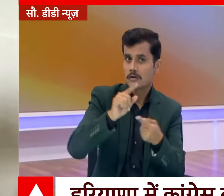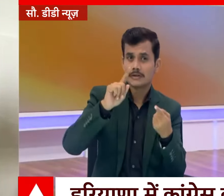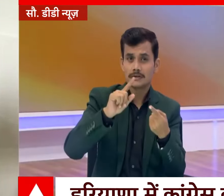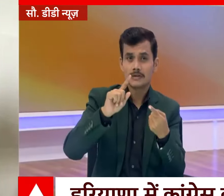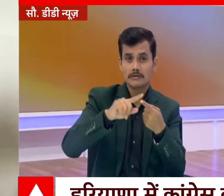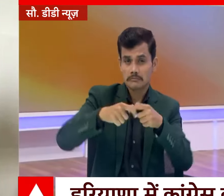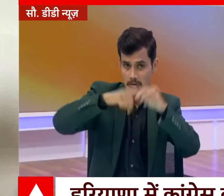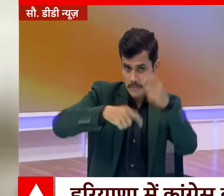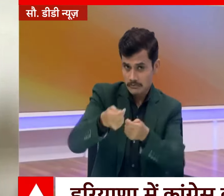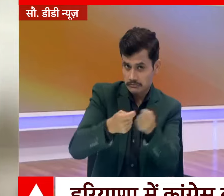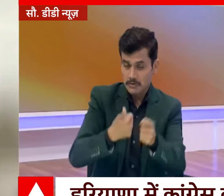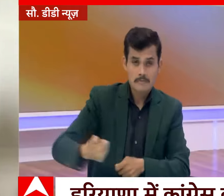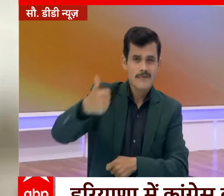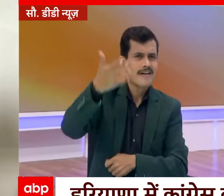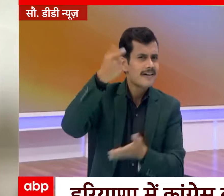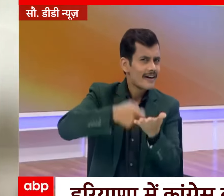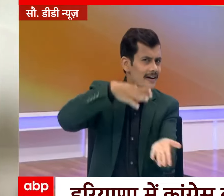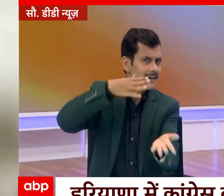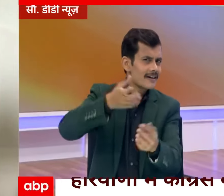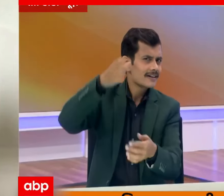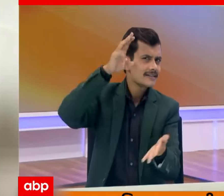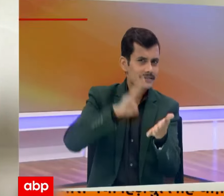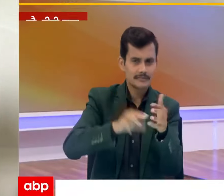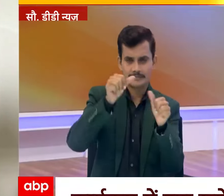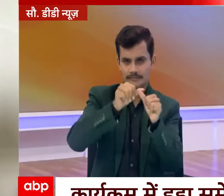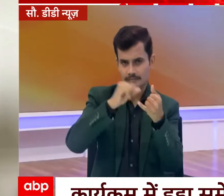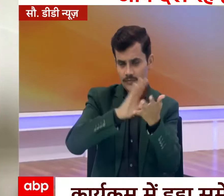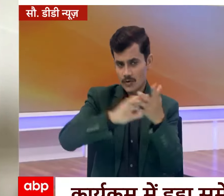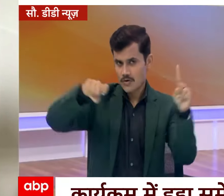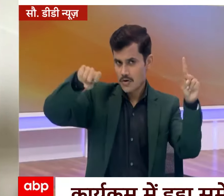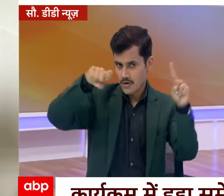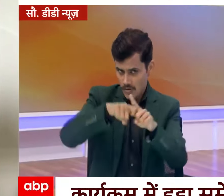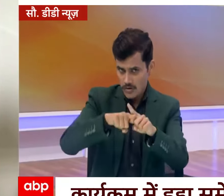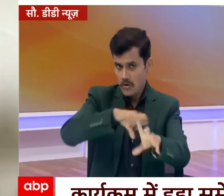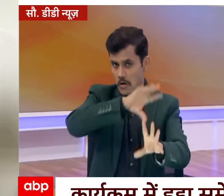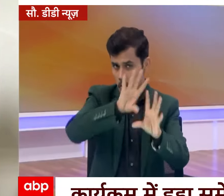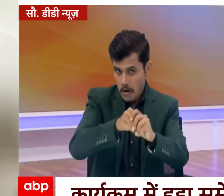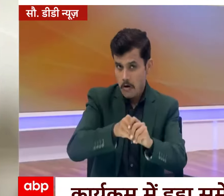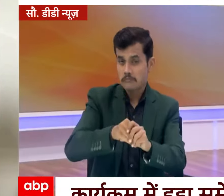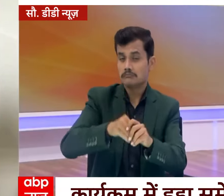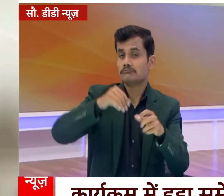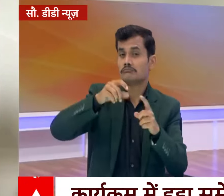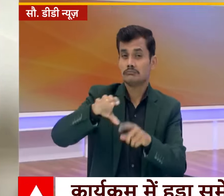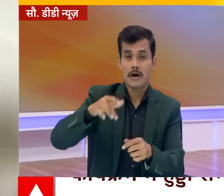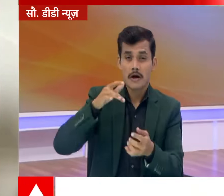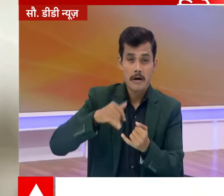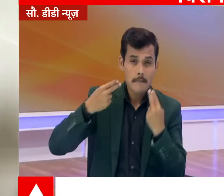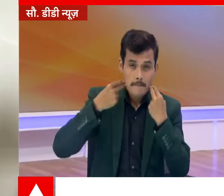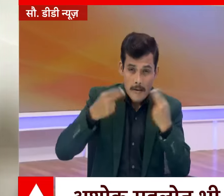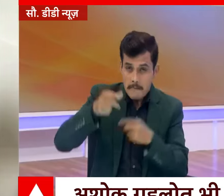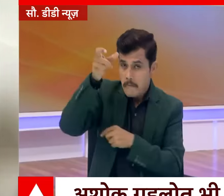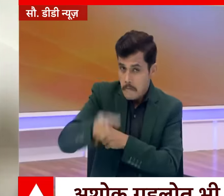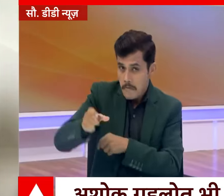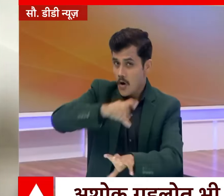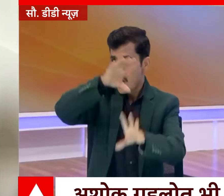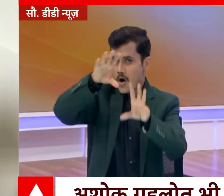परिवेक्षक और राजस्थान के पूर्व मुख्यमंत्री अशोक गहलोज समेट राज्य के आन्य